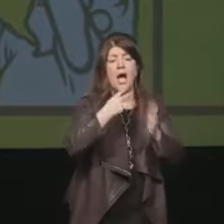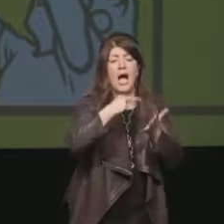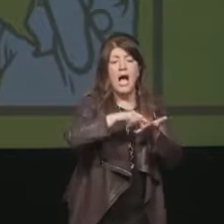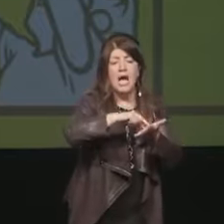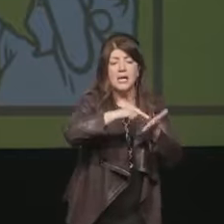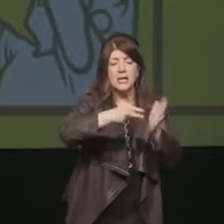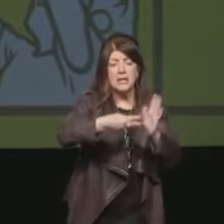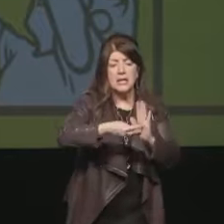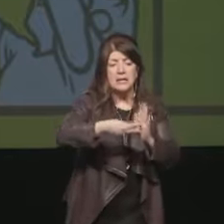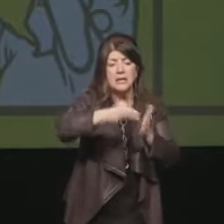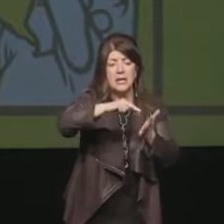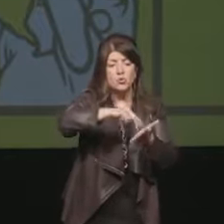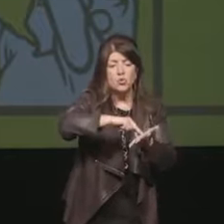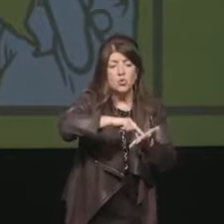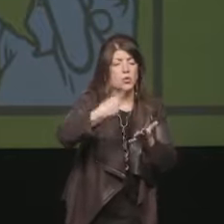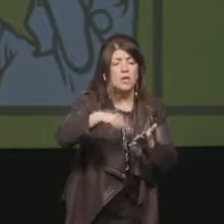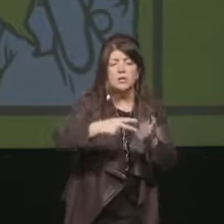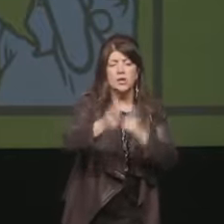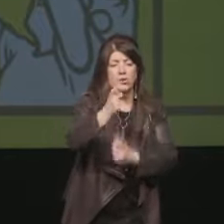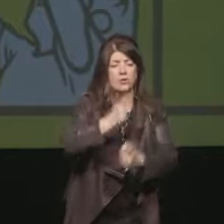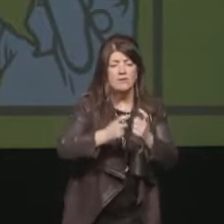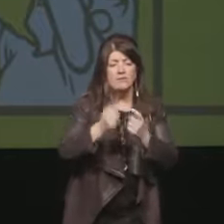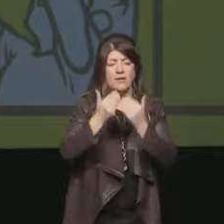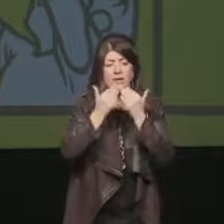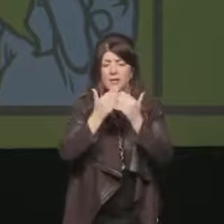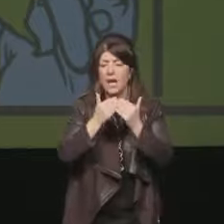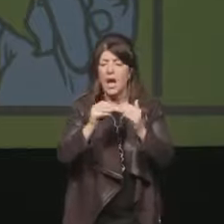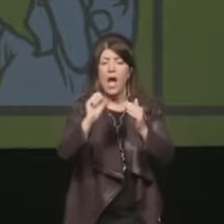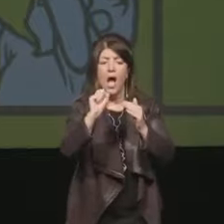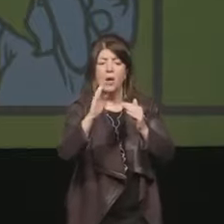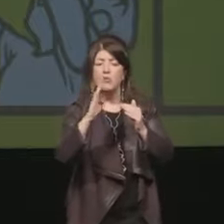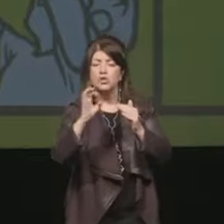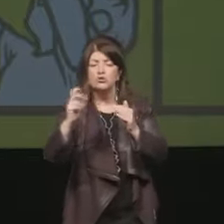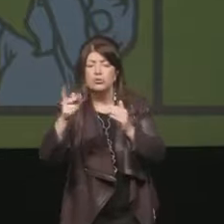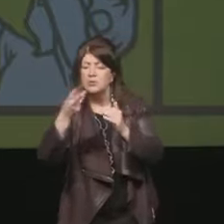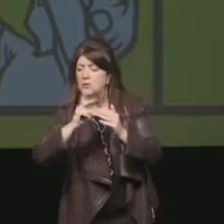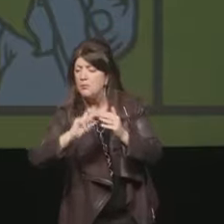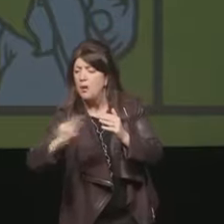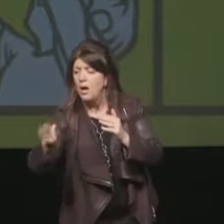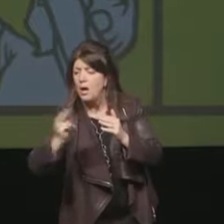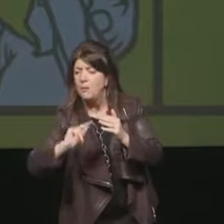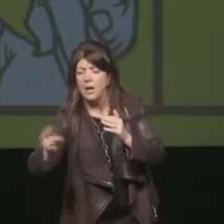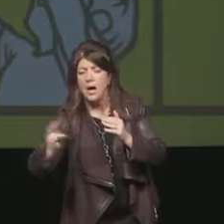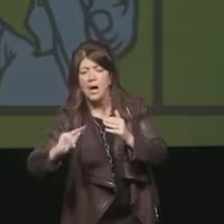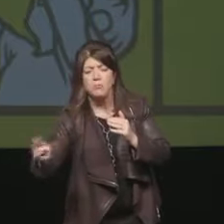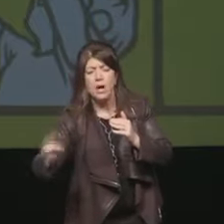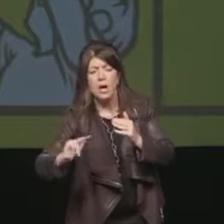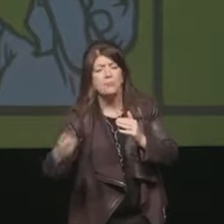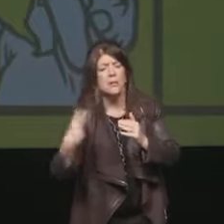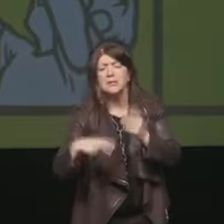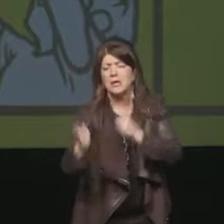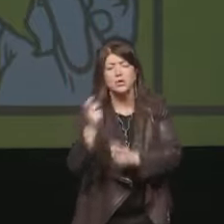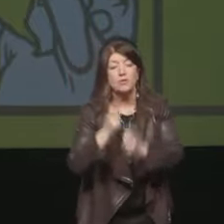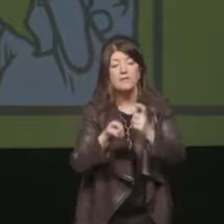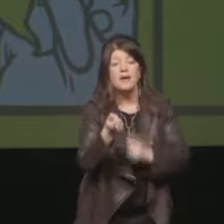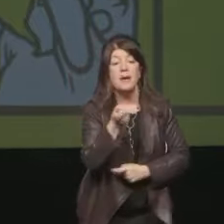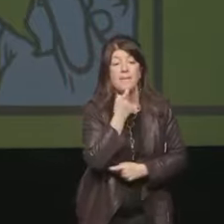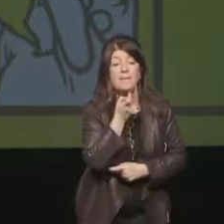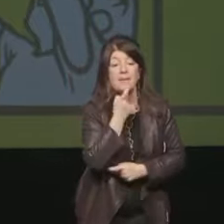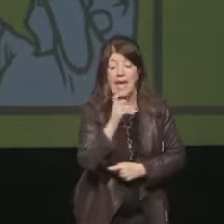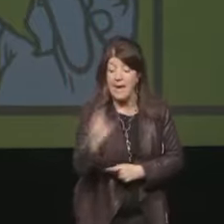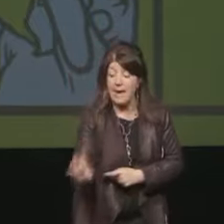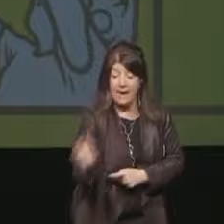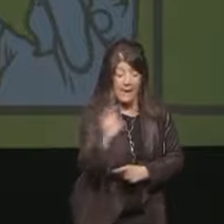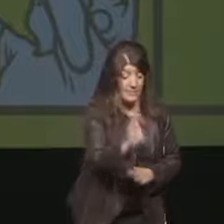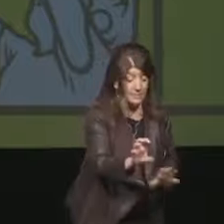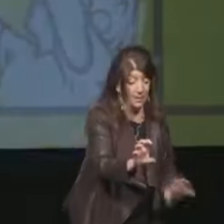'alfabeto si piantava dritta una pietra ed ogni pietra era una lettera e ogni lettera e